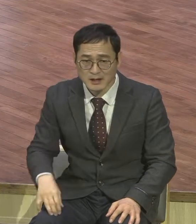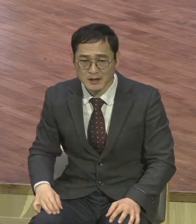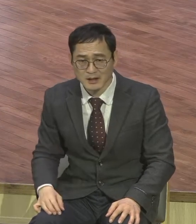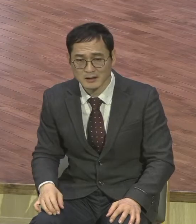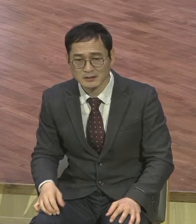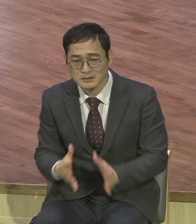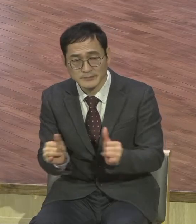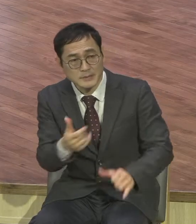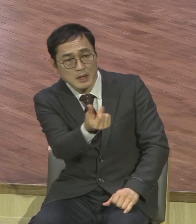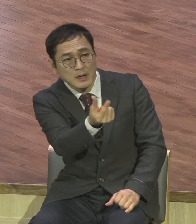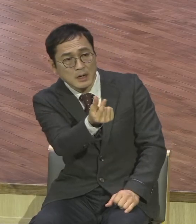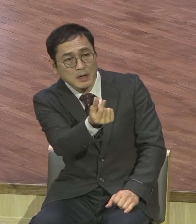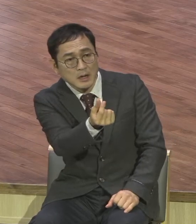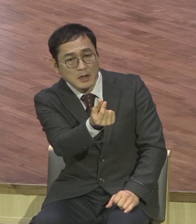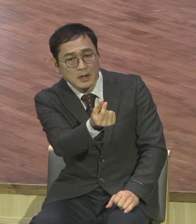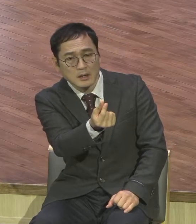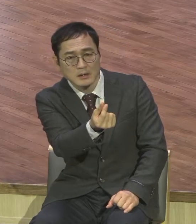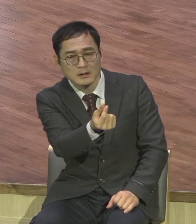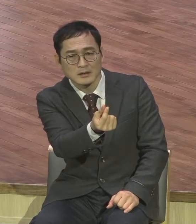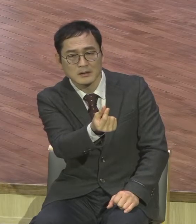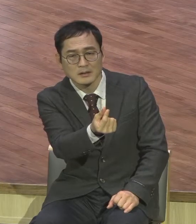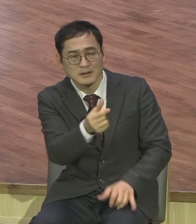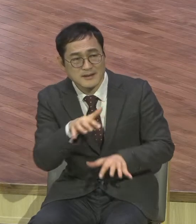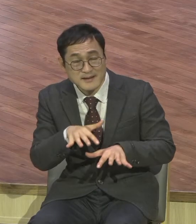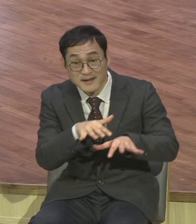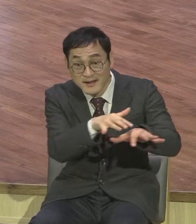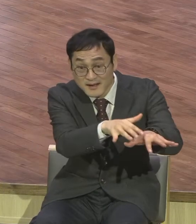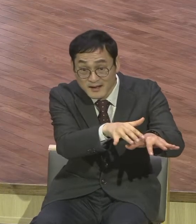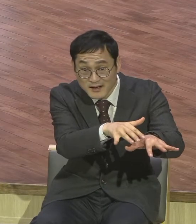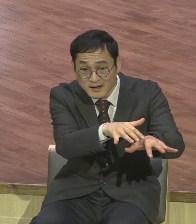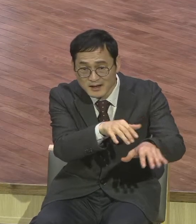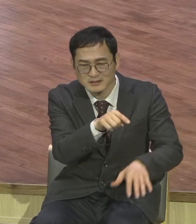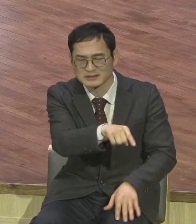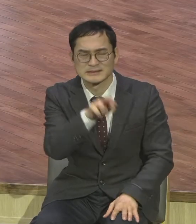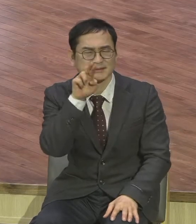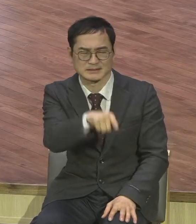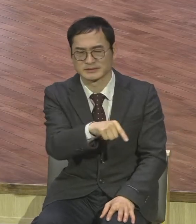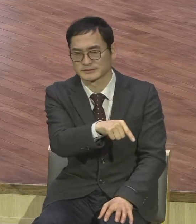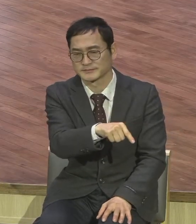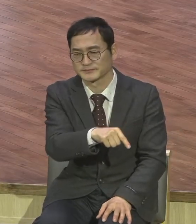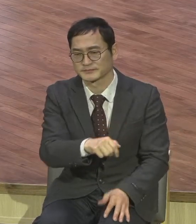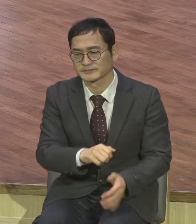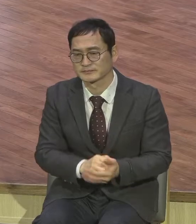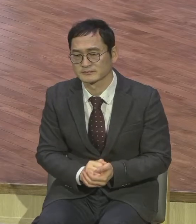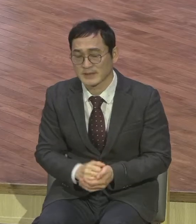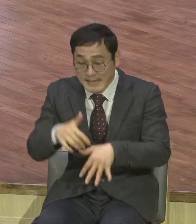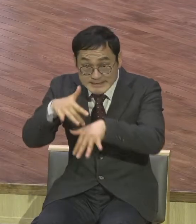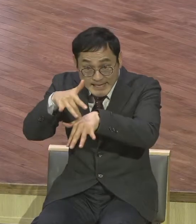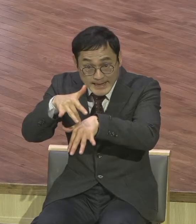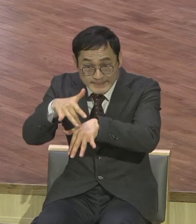그렇게 보이지만 교독교 신앙의 본질 아닙니다. 예나 지금이나 사단은 어떻게 해시든지